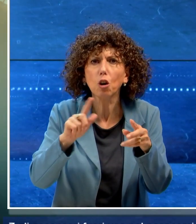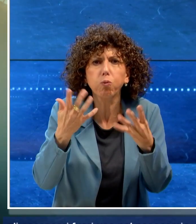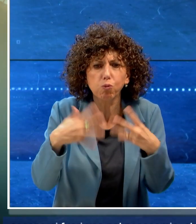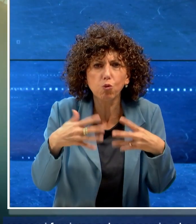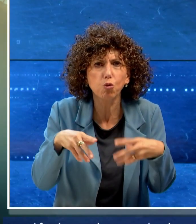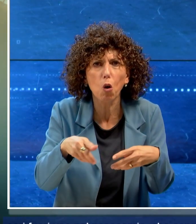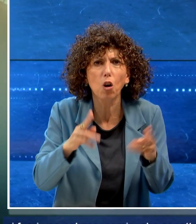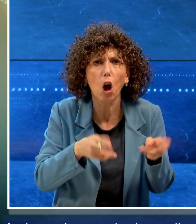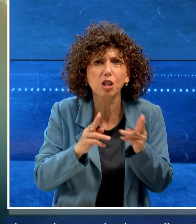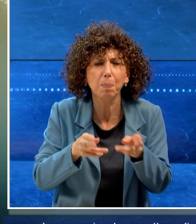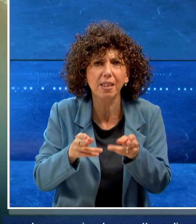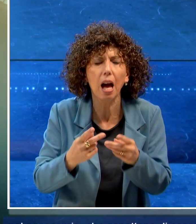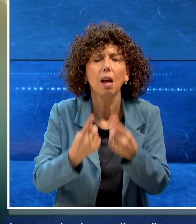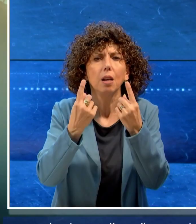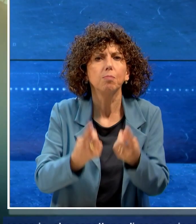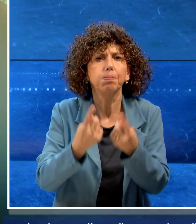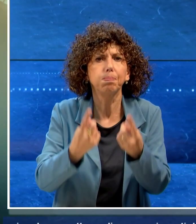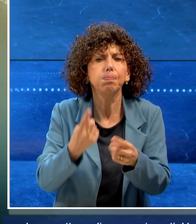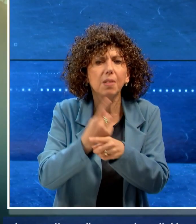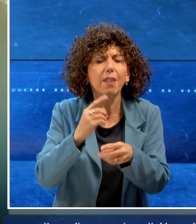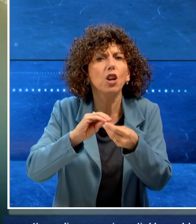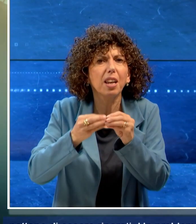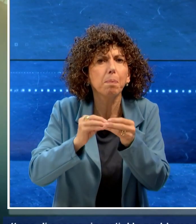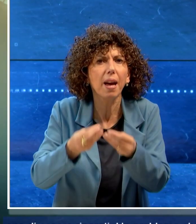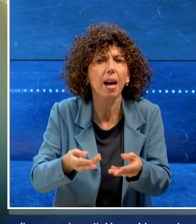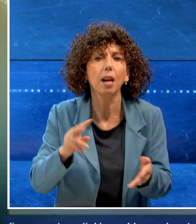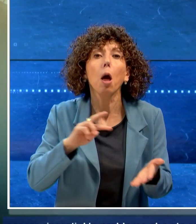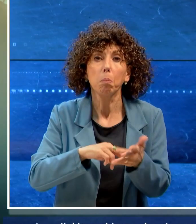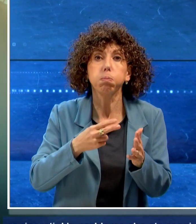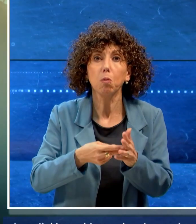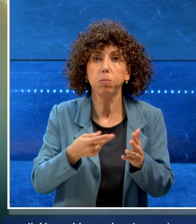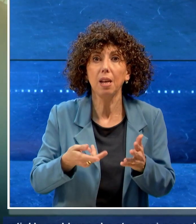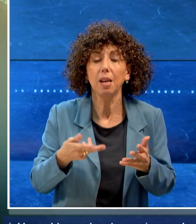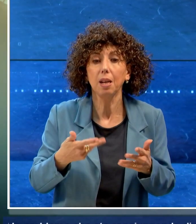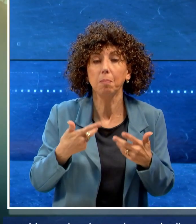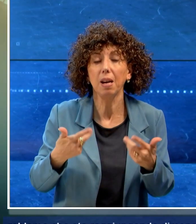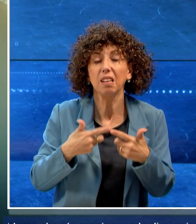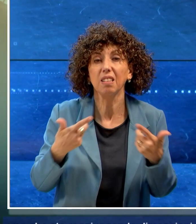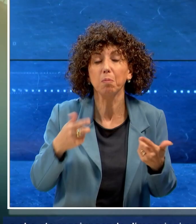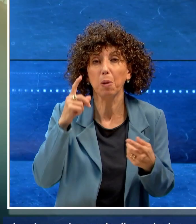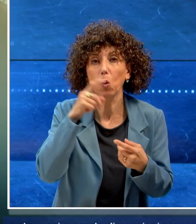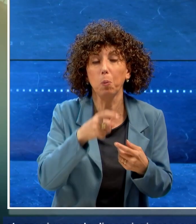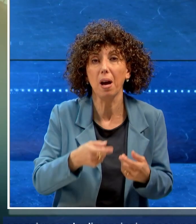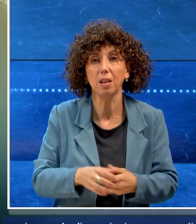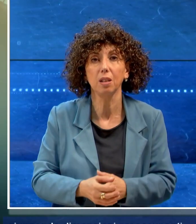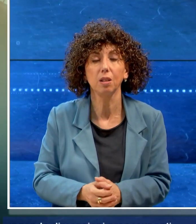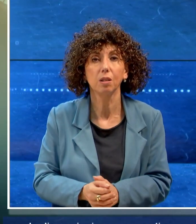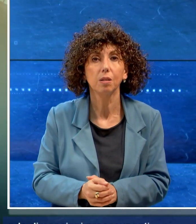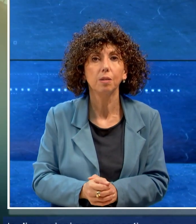nel nosocomio che aspettano di essere riparati. Un problema che sta raggiungendo dimensioni preoccupanti.